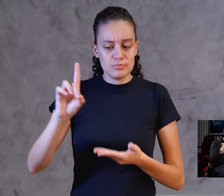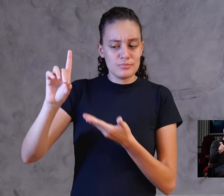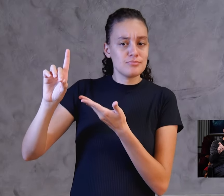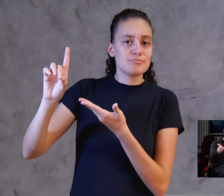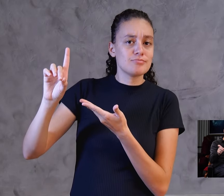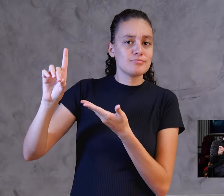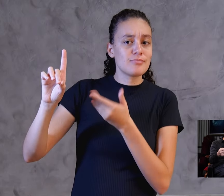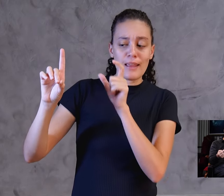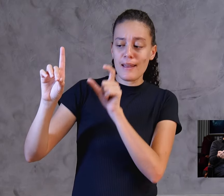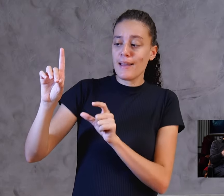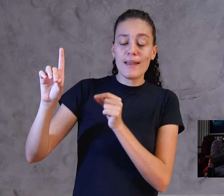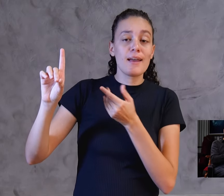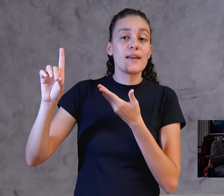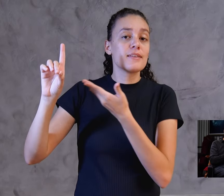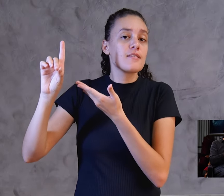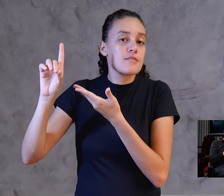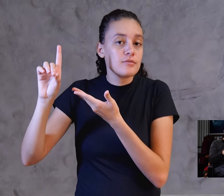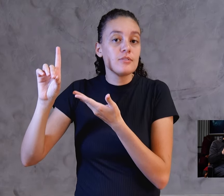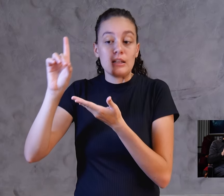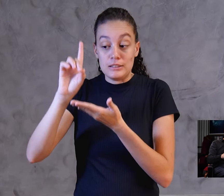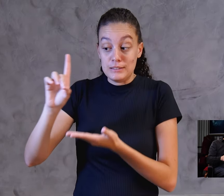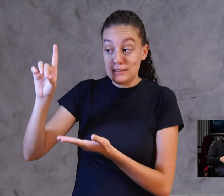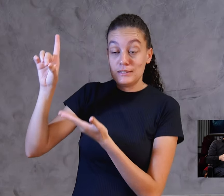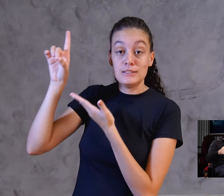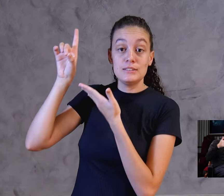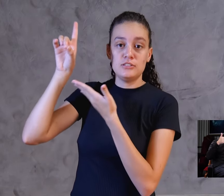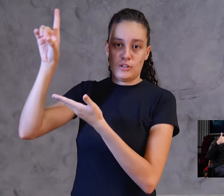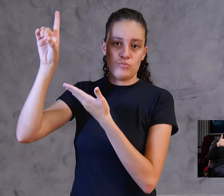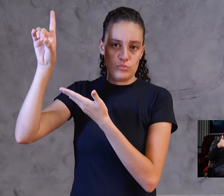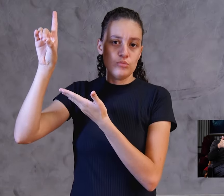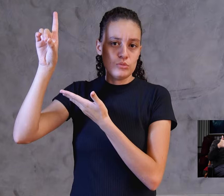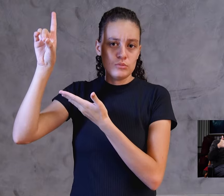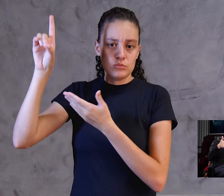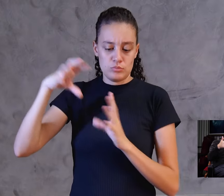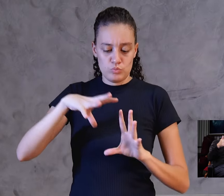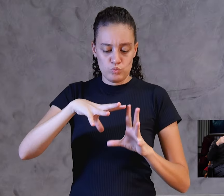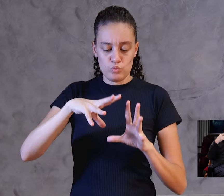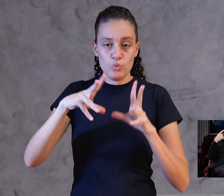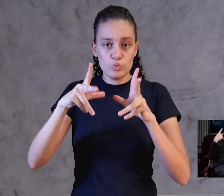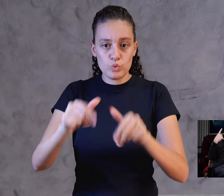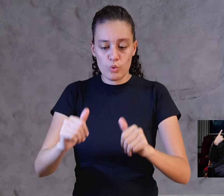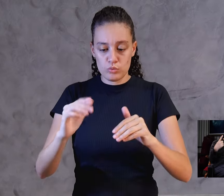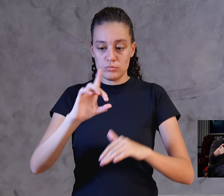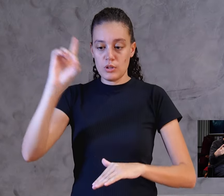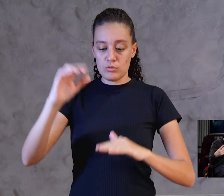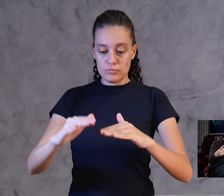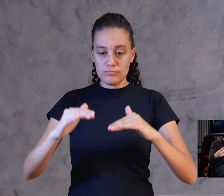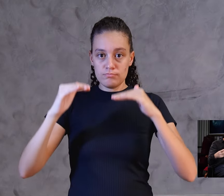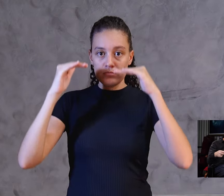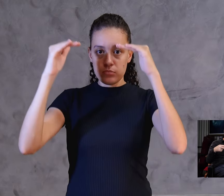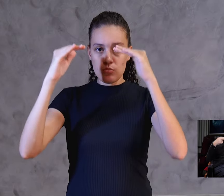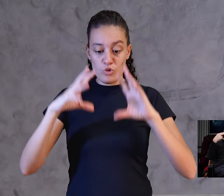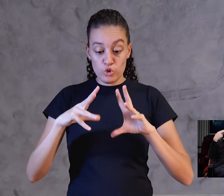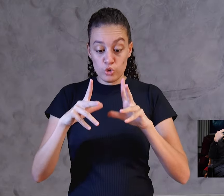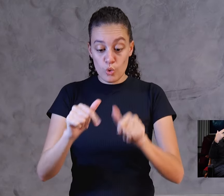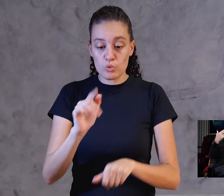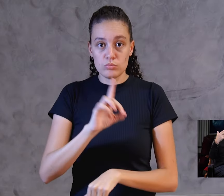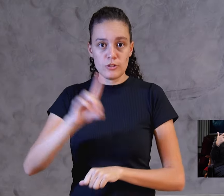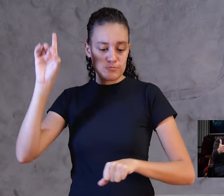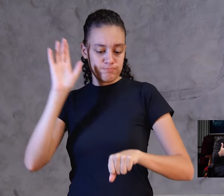esse? O qual? Esse Deus, o qual é sobre todos, por todos e em